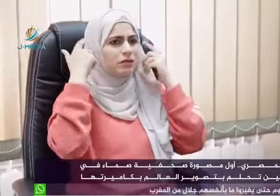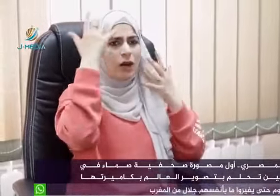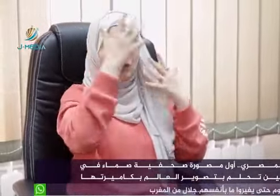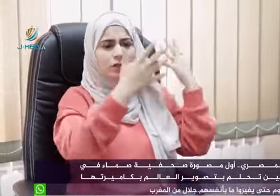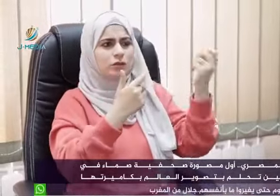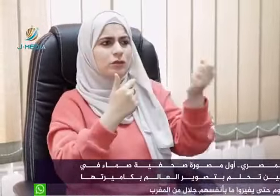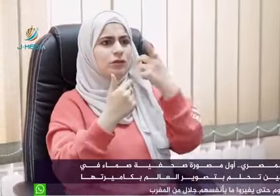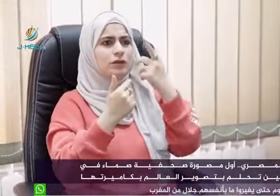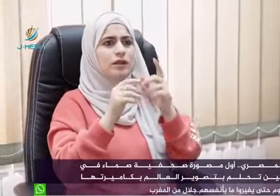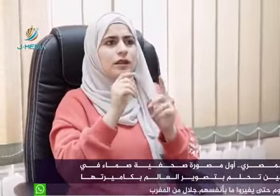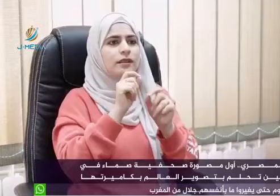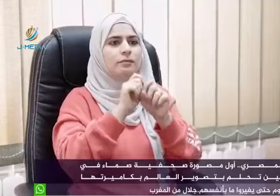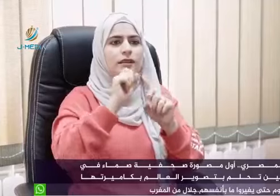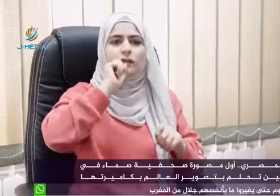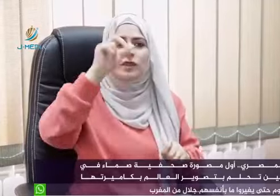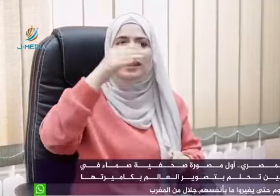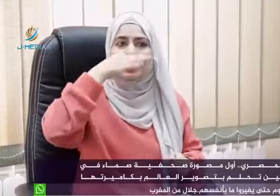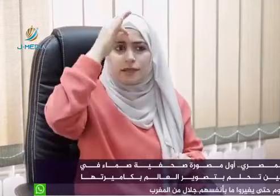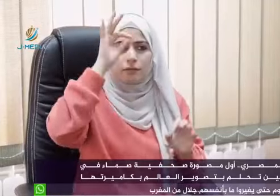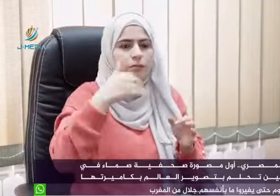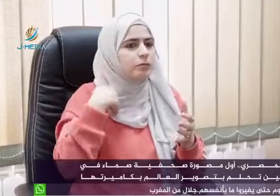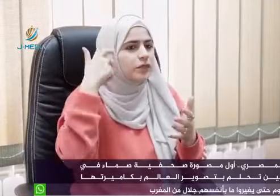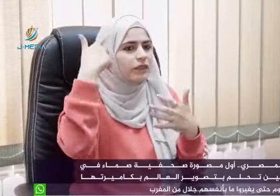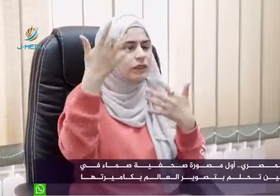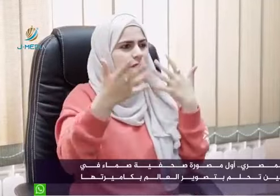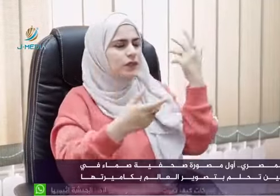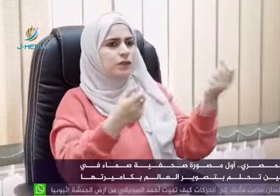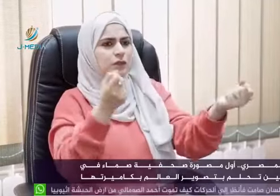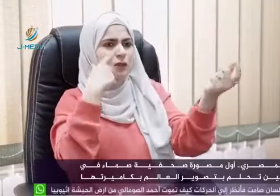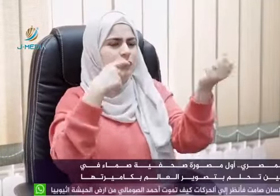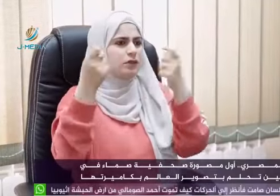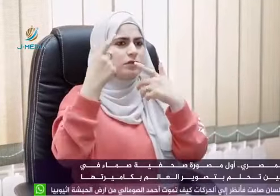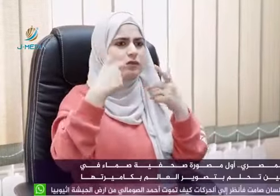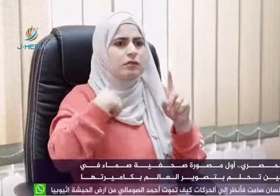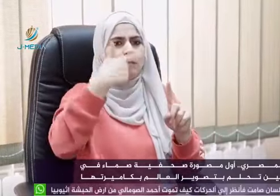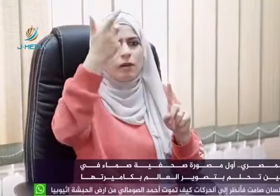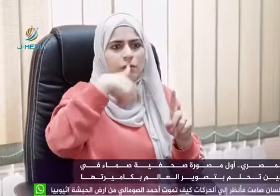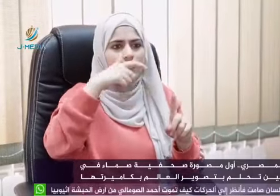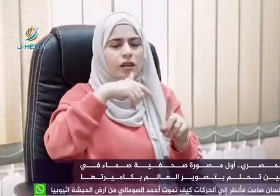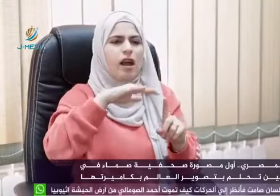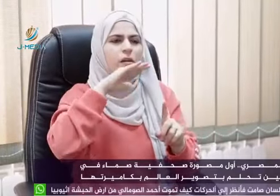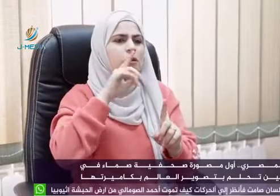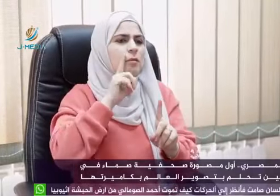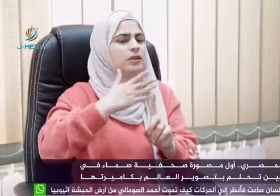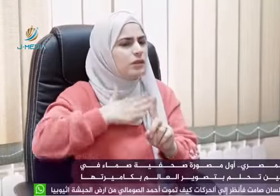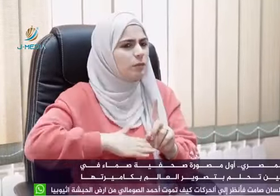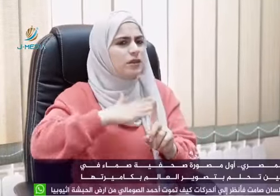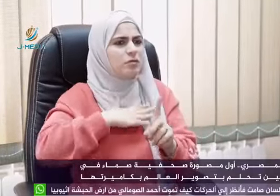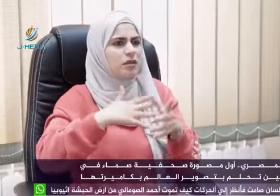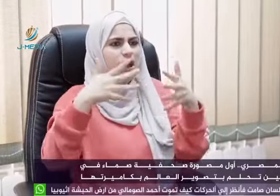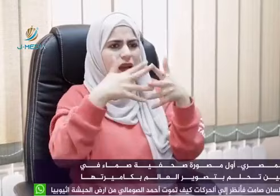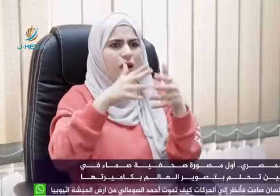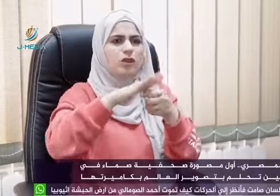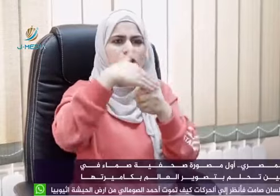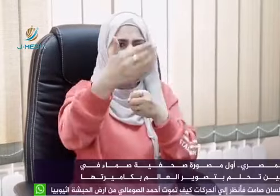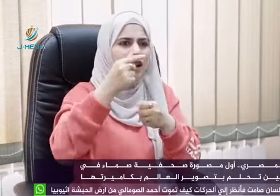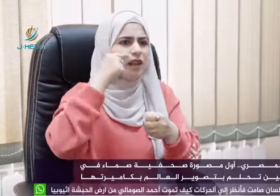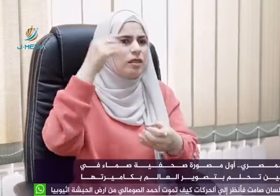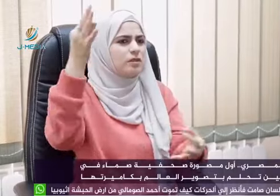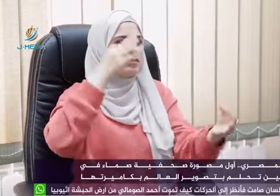السماعة بس كان في تشويش في صوت لما يحكوا لي هناء ما كنت أعرف كنت دايماً أبكي وأبوي وأمي كانوا